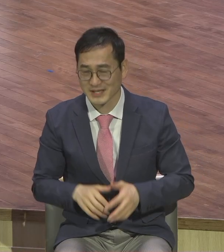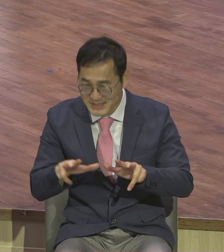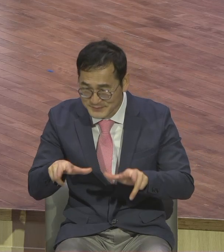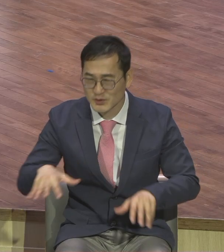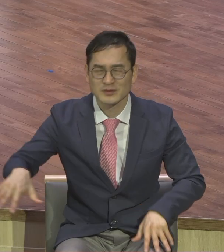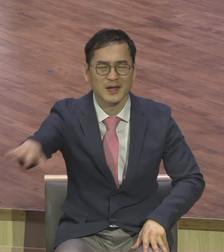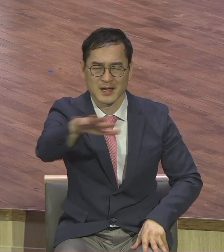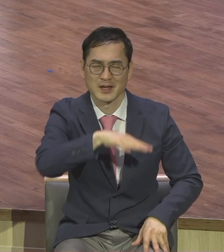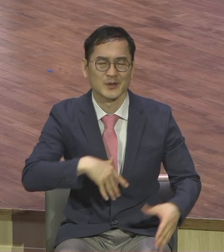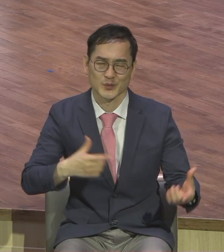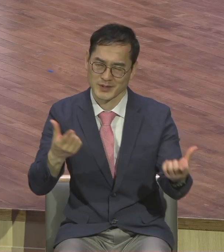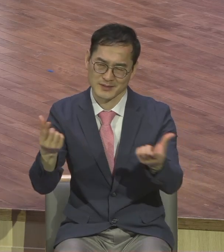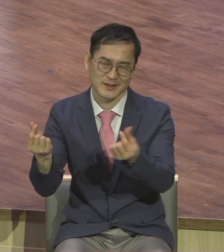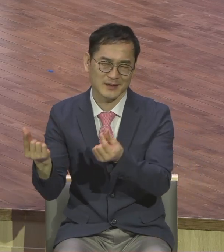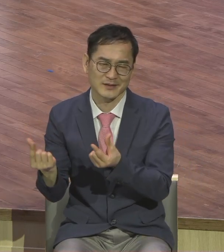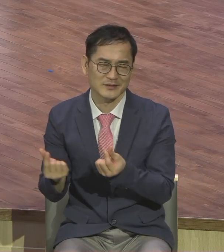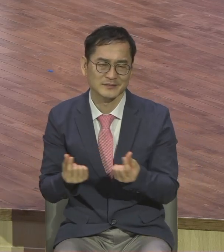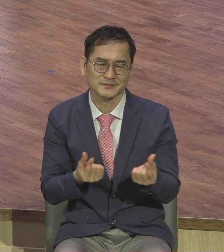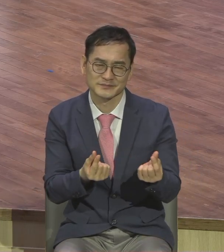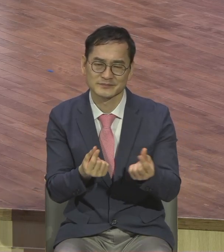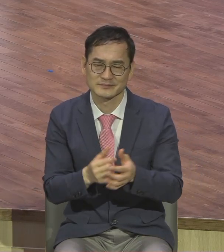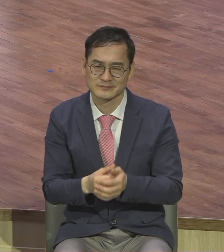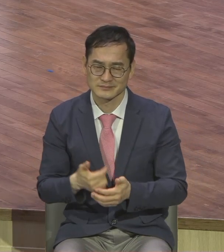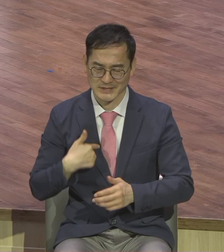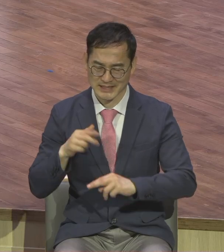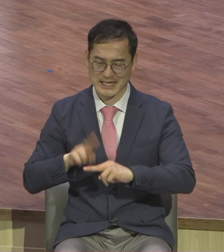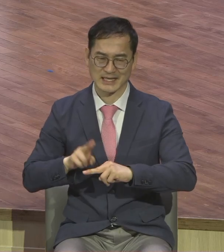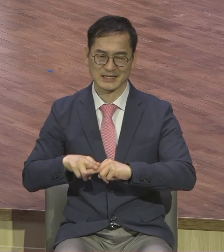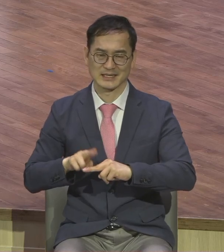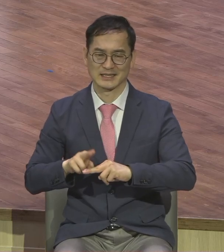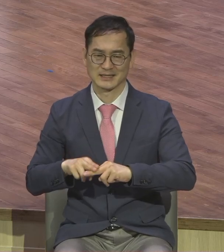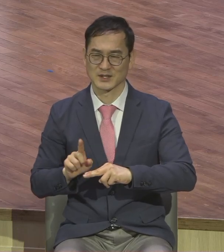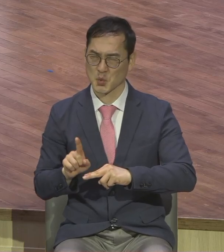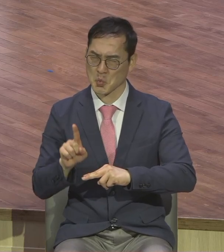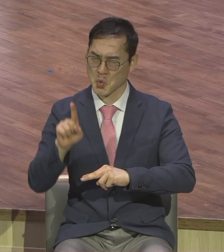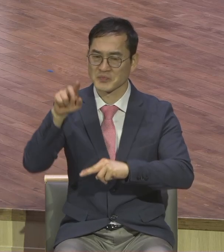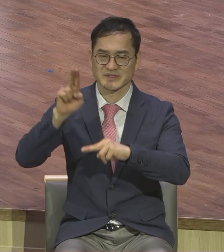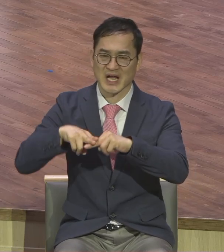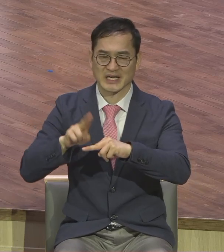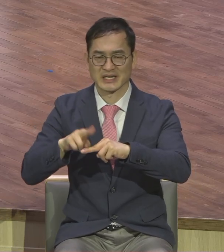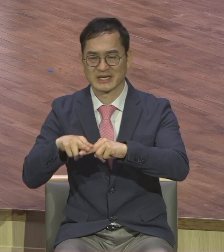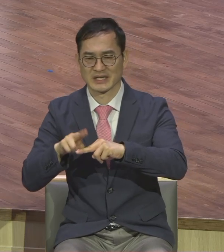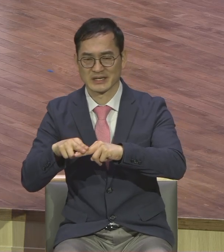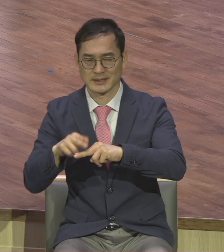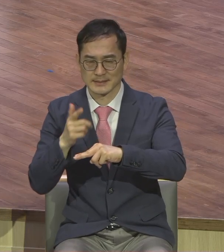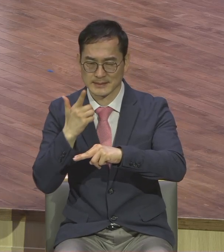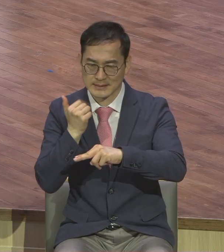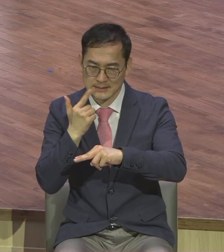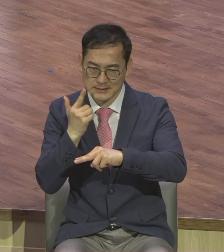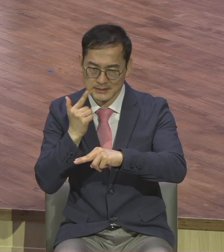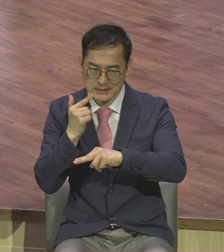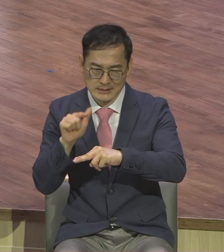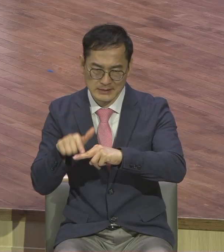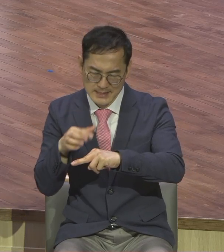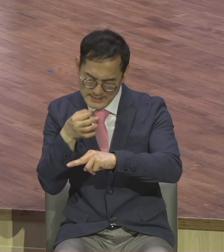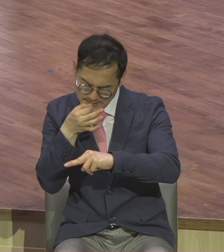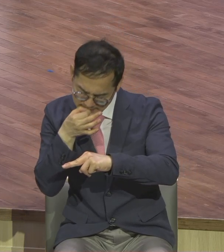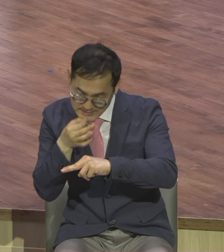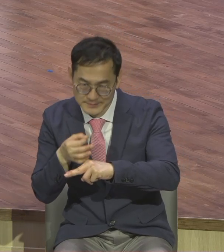자기 위치 자리 이 자기 여기 다 있어요. 이런